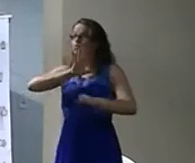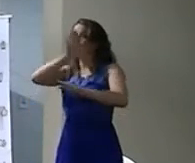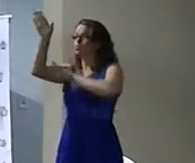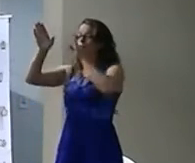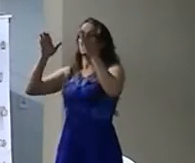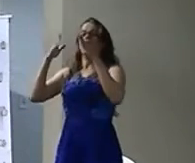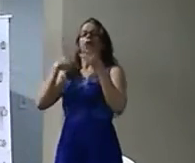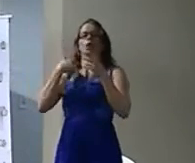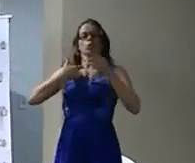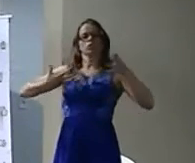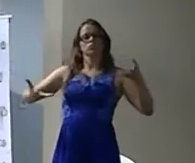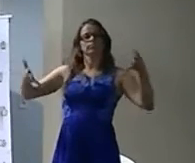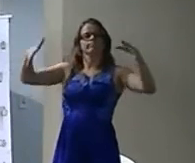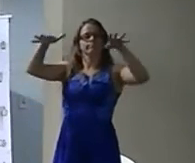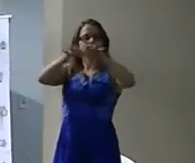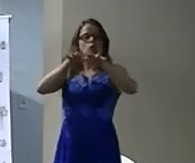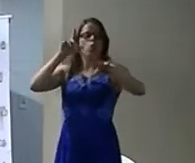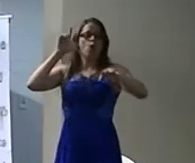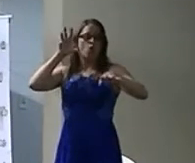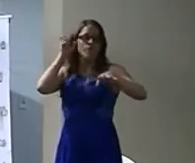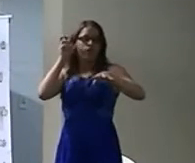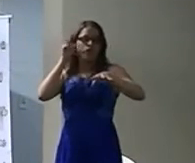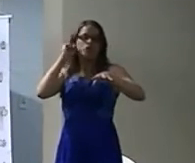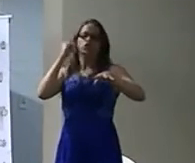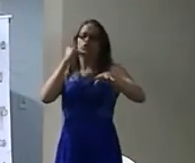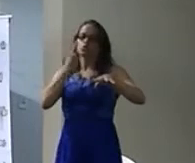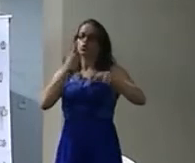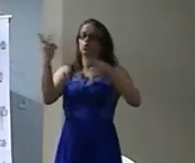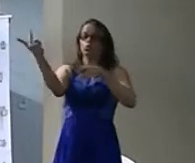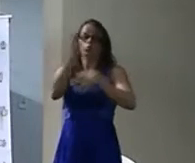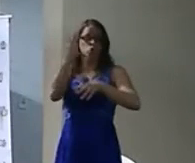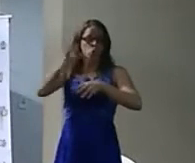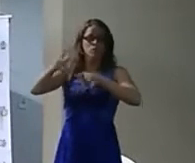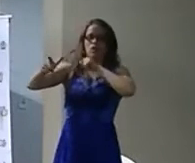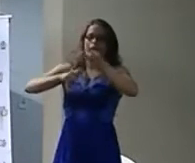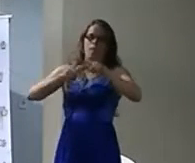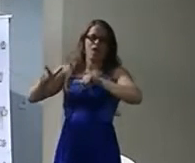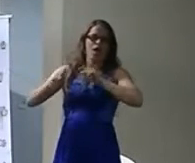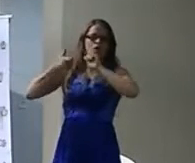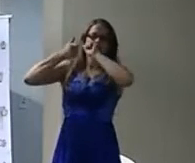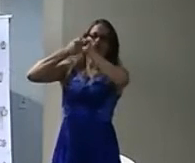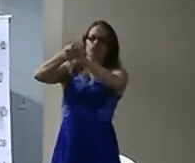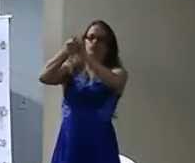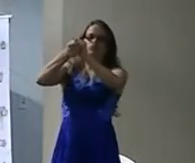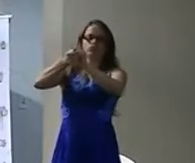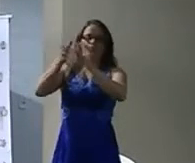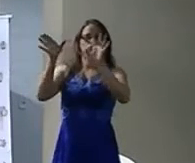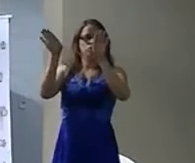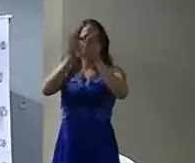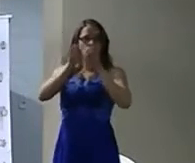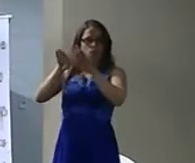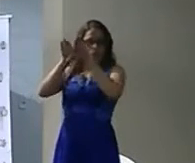isso Vamos acabar com essa tentativa De reserva de mercado Que é crime E essa coisa de privilégio E